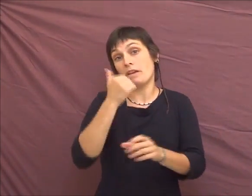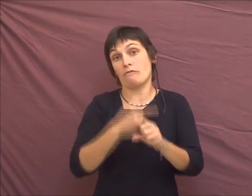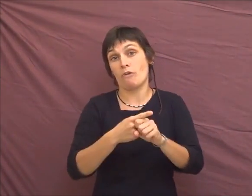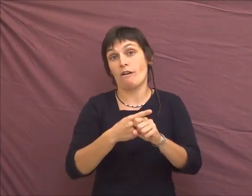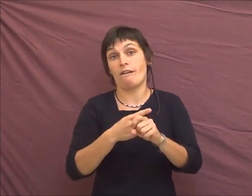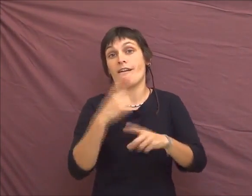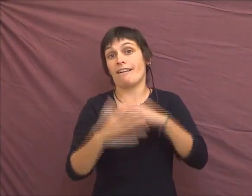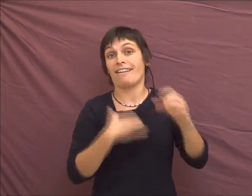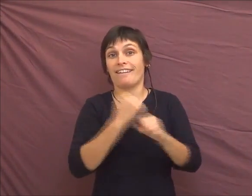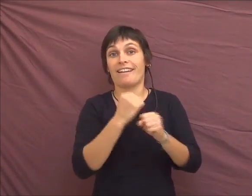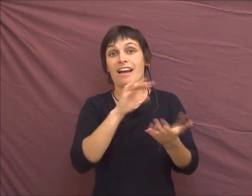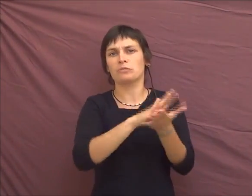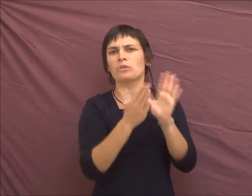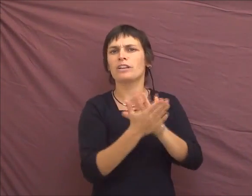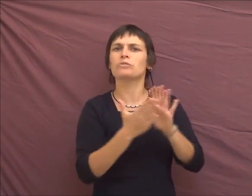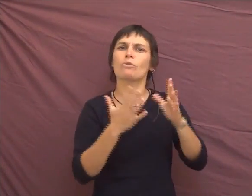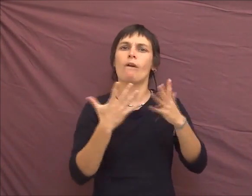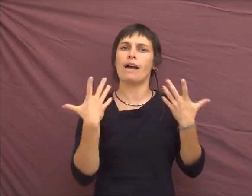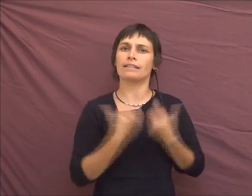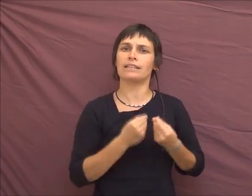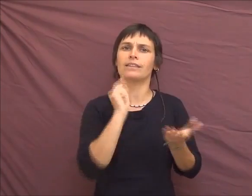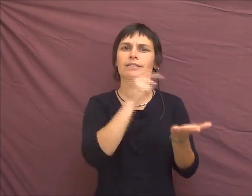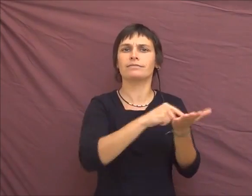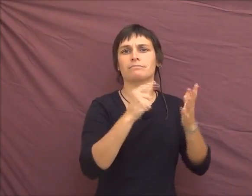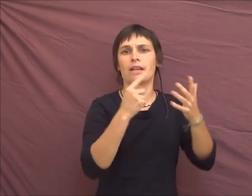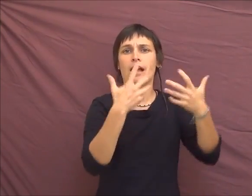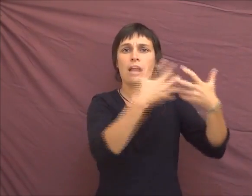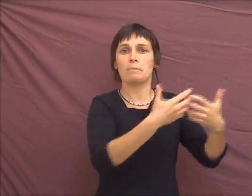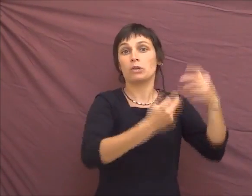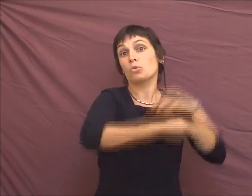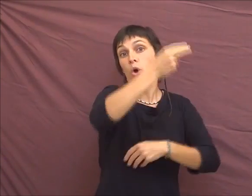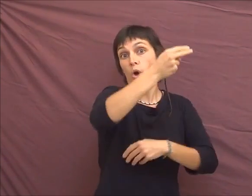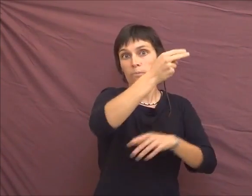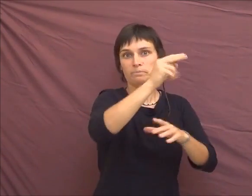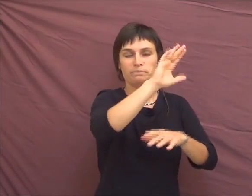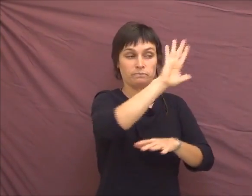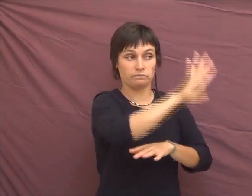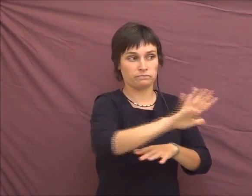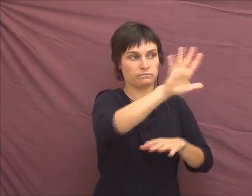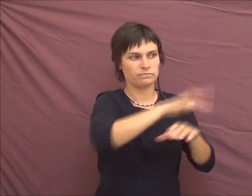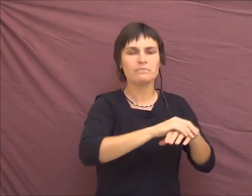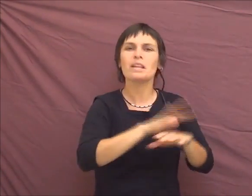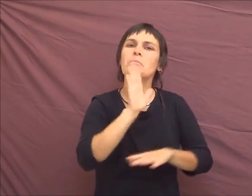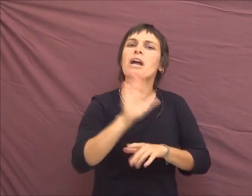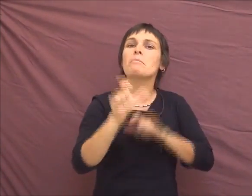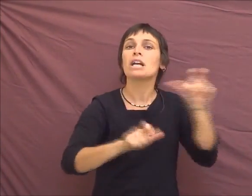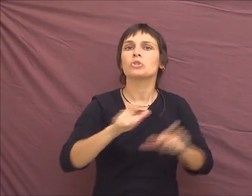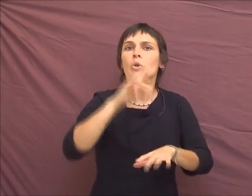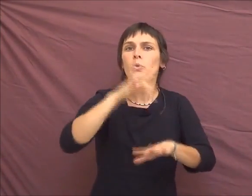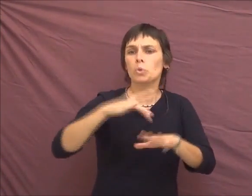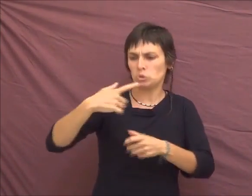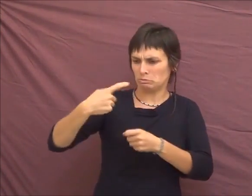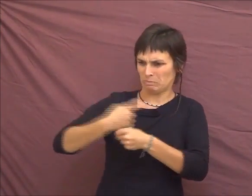la première association, est l'association intersexes d'Amérique du Nord, et puis, c'est des gens un peu déjantés comme moi,